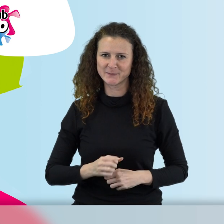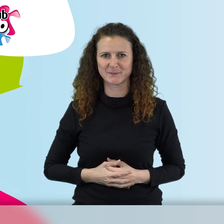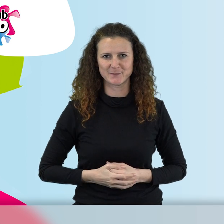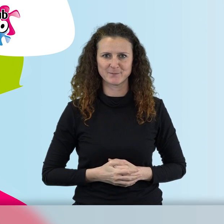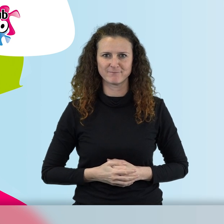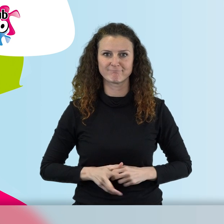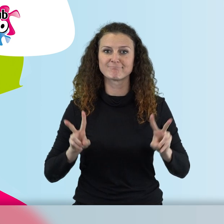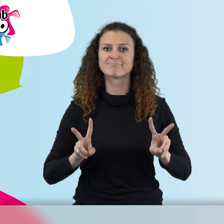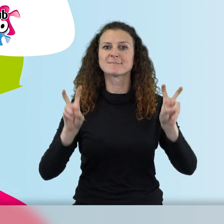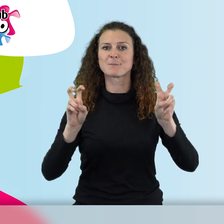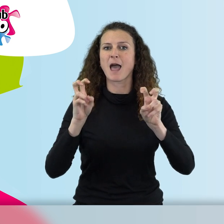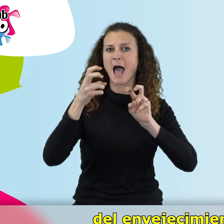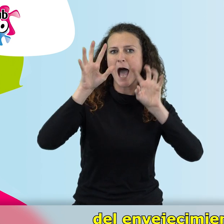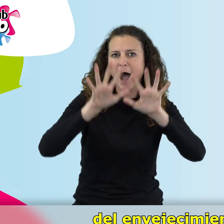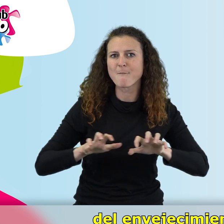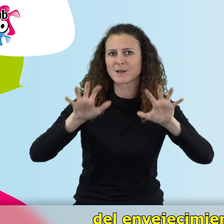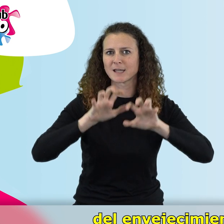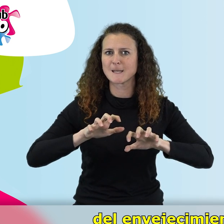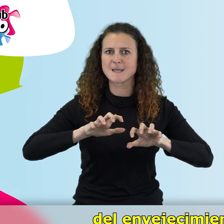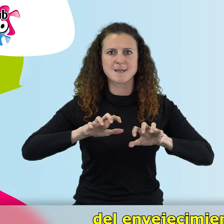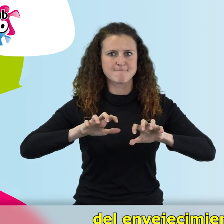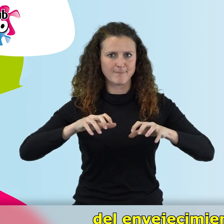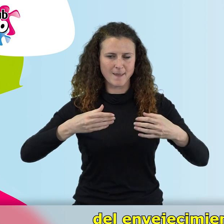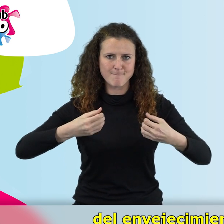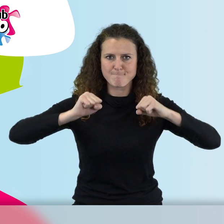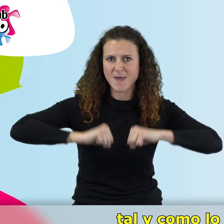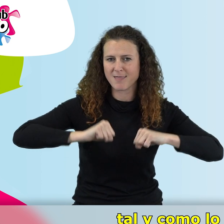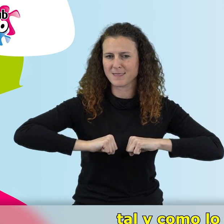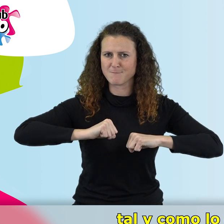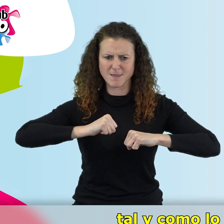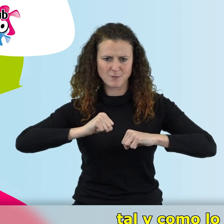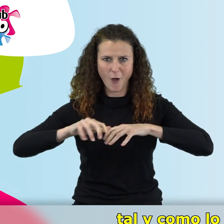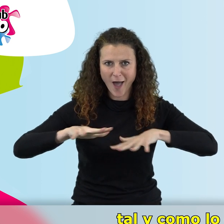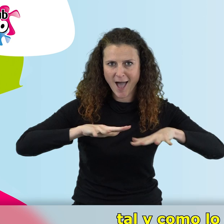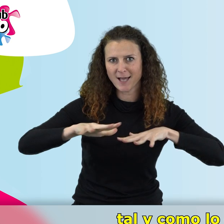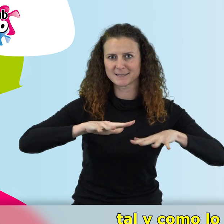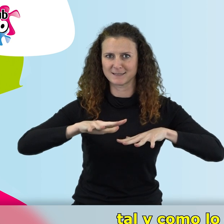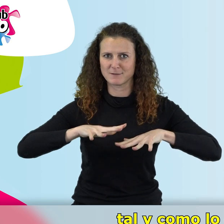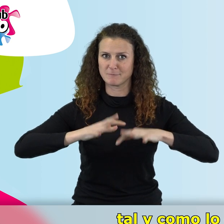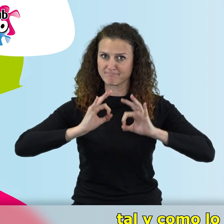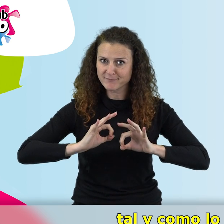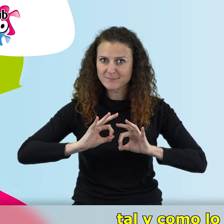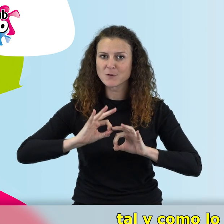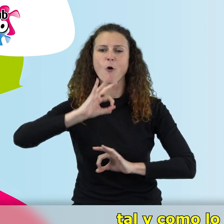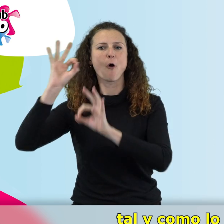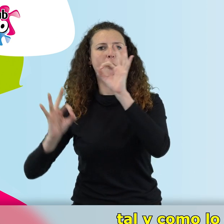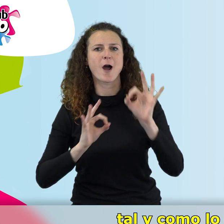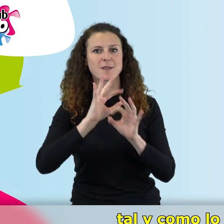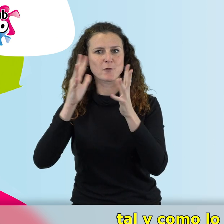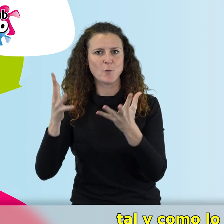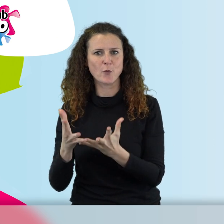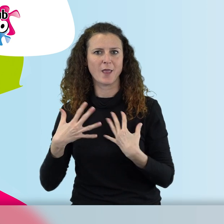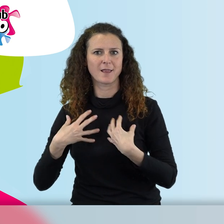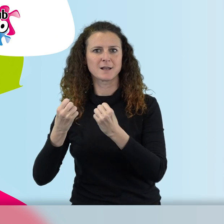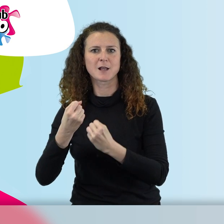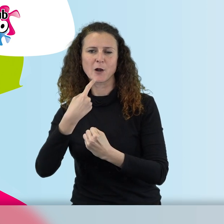El aprendizaje es uno de los pilares del envejecimiento activo y saludable, tal y como lo define la Organización Mundial de